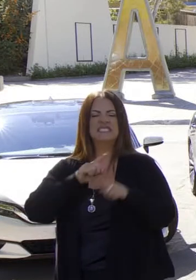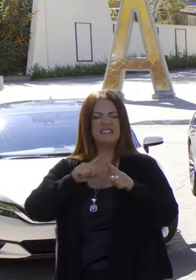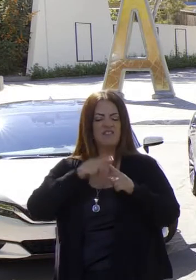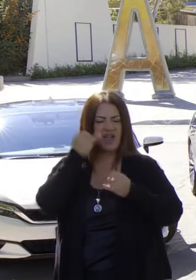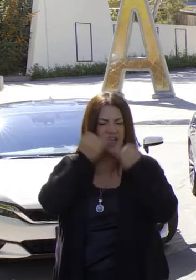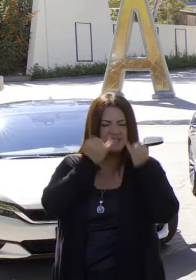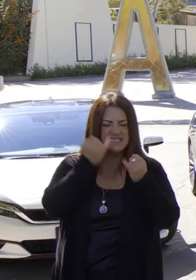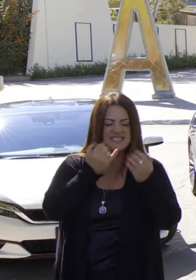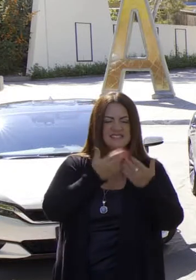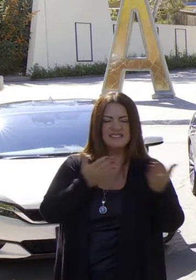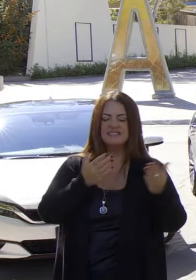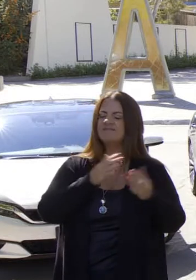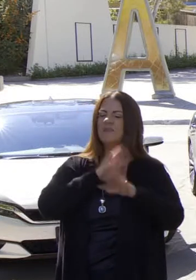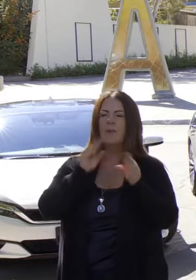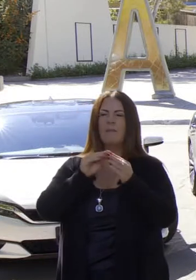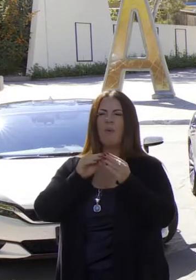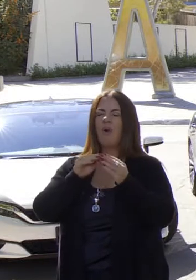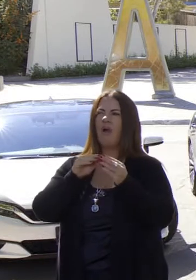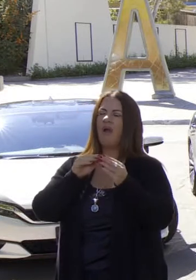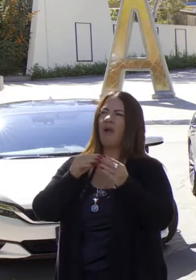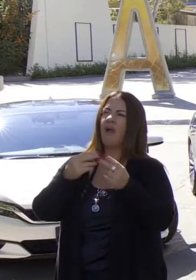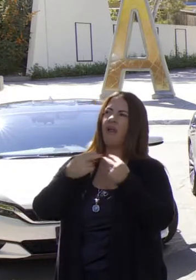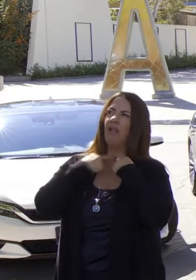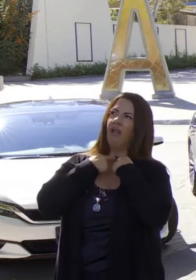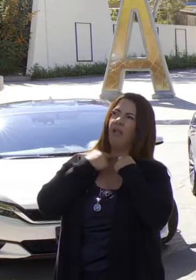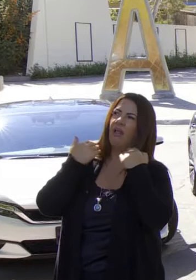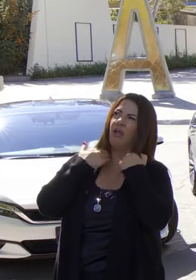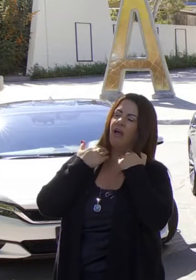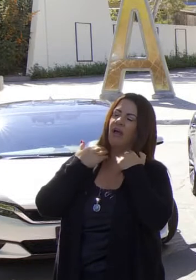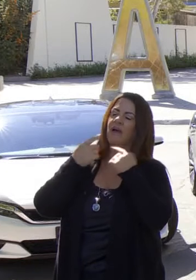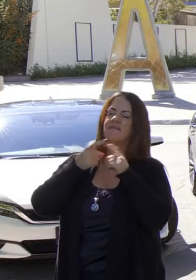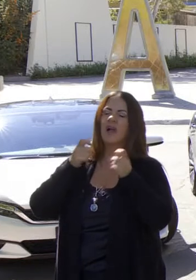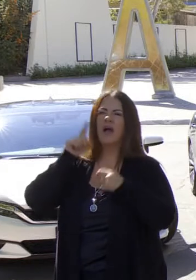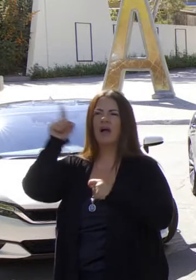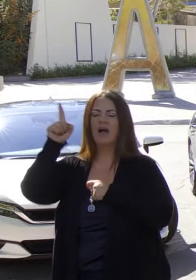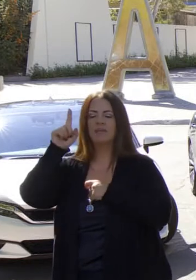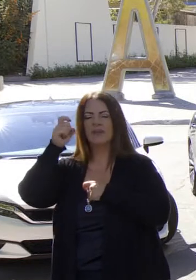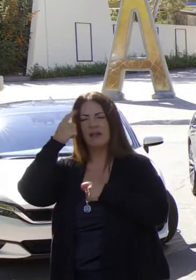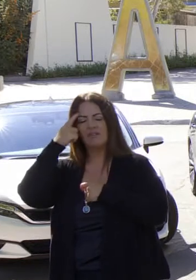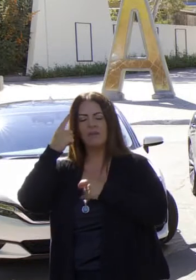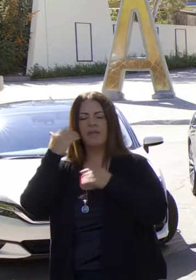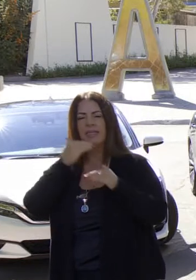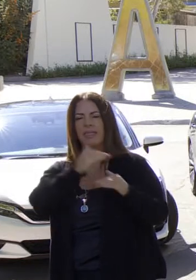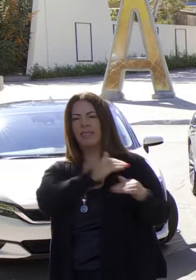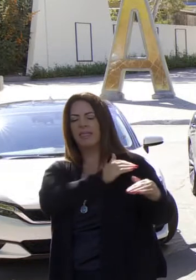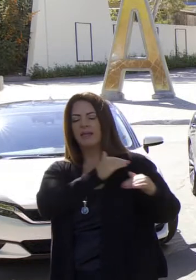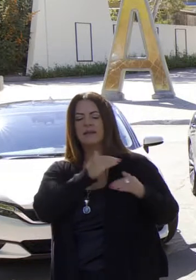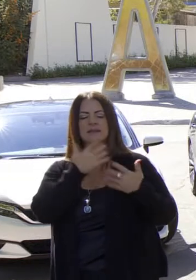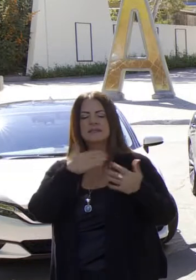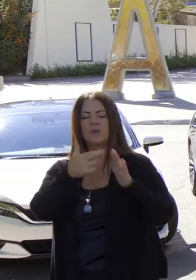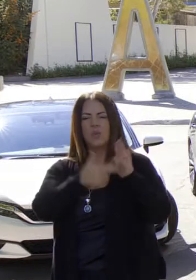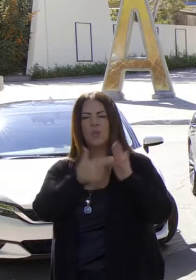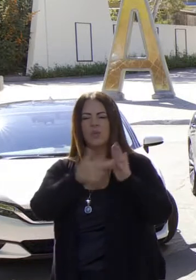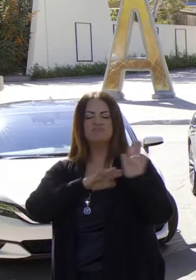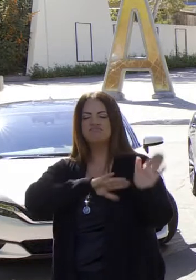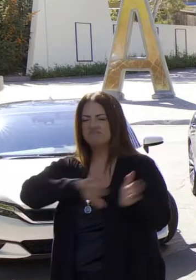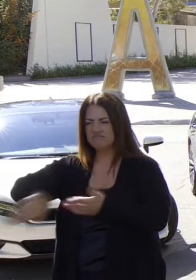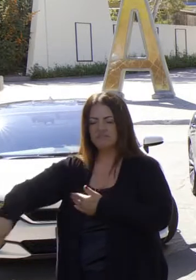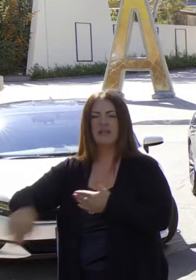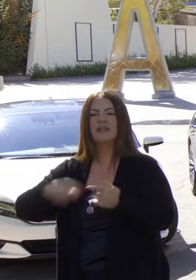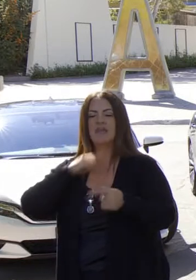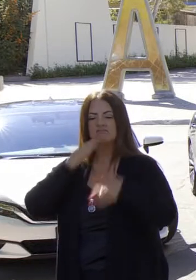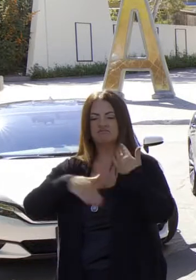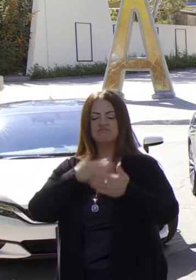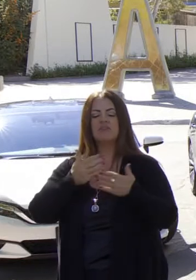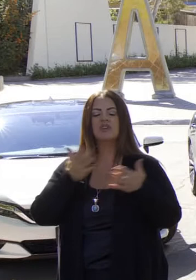ejecutiva, hablamos de estrategias para alejarnos de burocracia. En ese sentido, una mentalidad de alfombra roja, o sea, de tratar